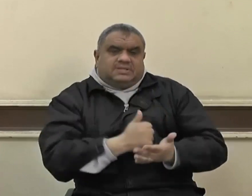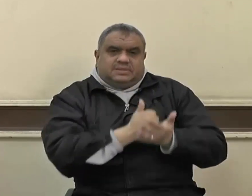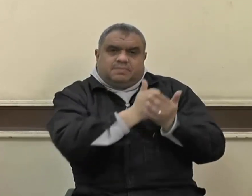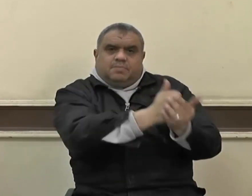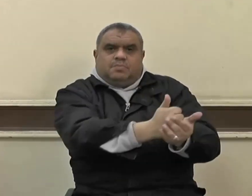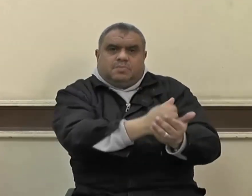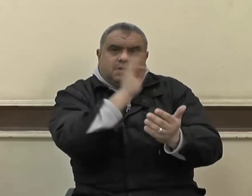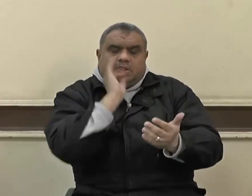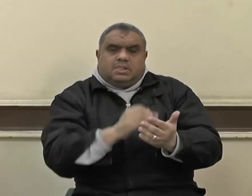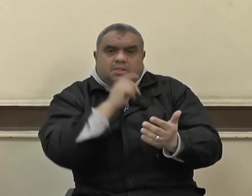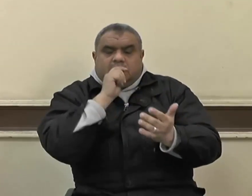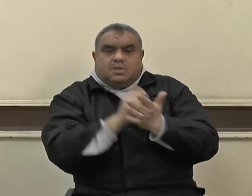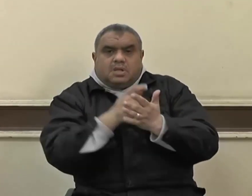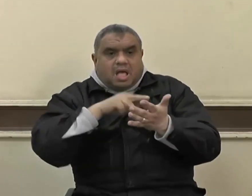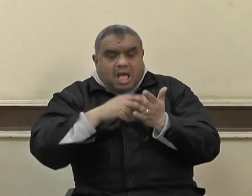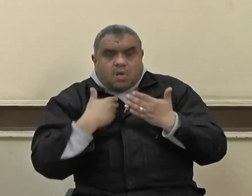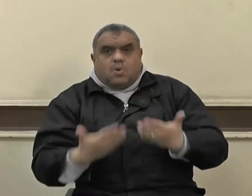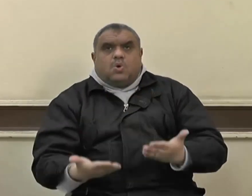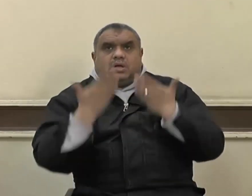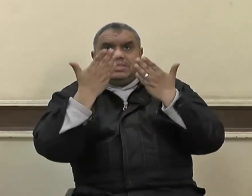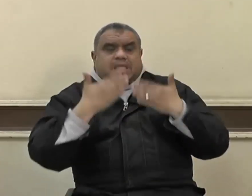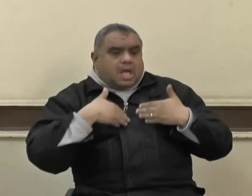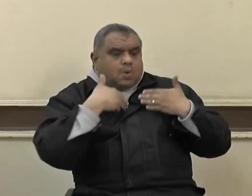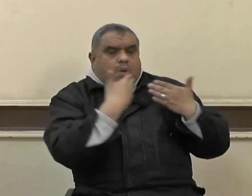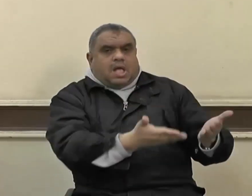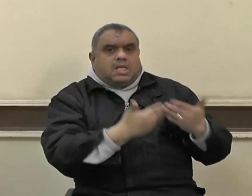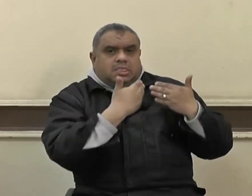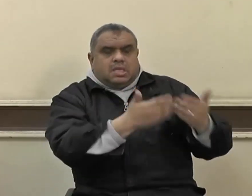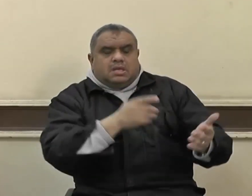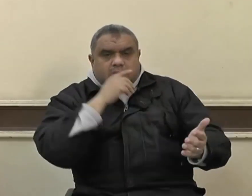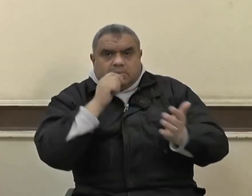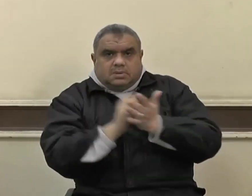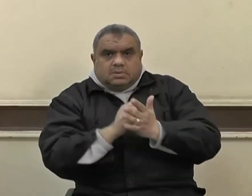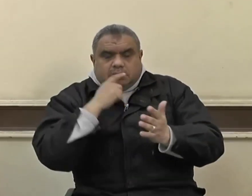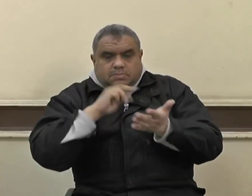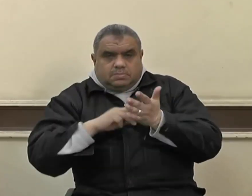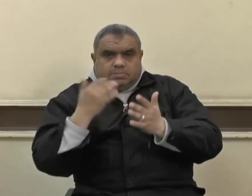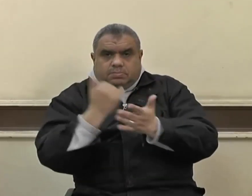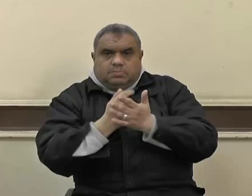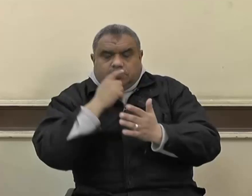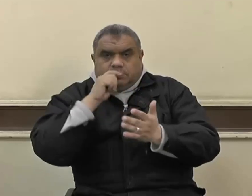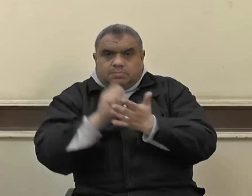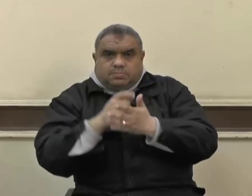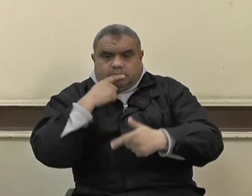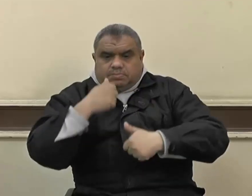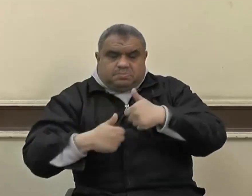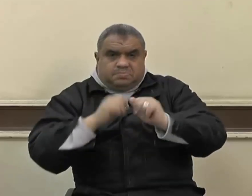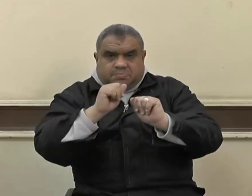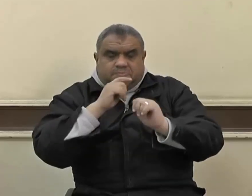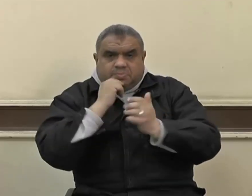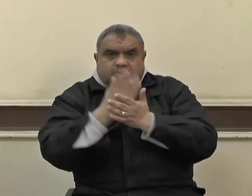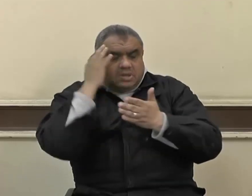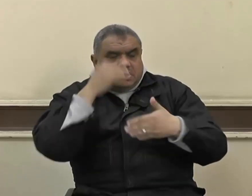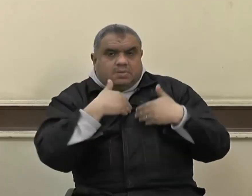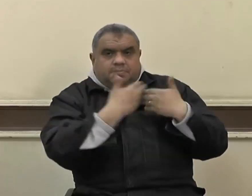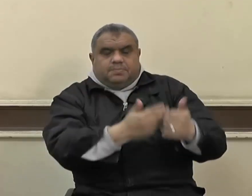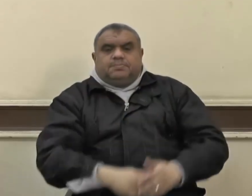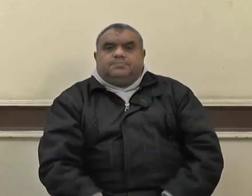وسلم يتعهد أسر الشهداء وأبناءهم بالرعاية ومن ذلك ما كان